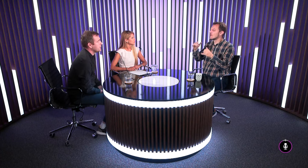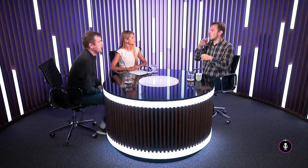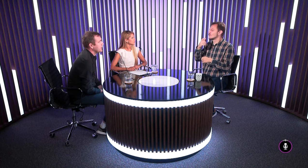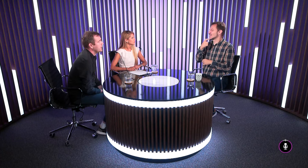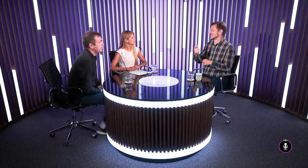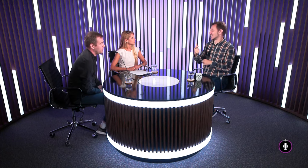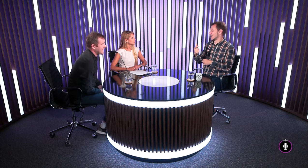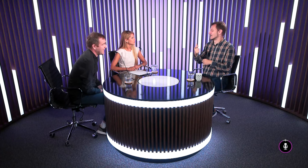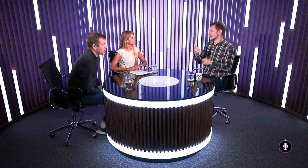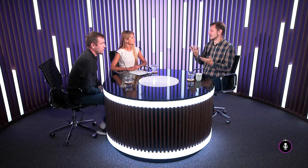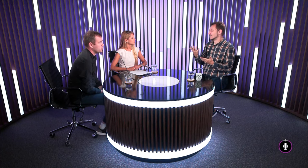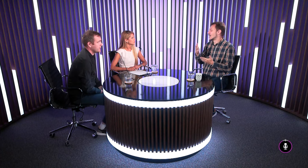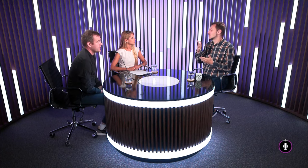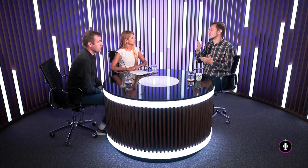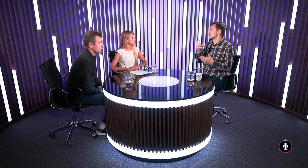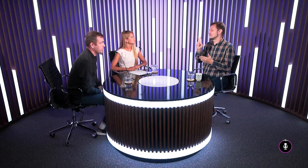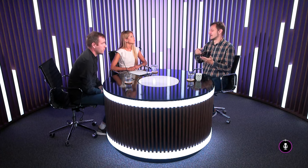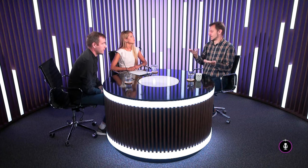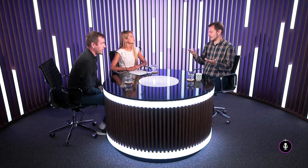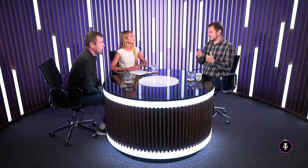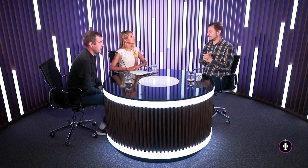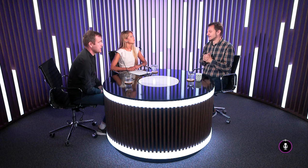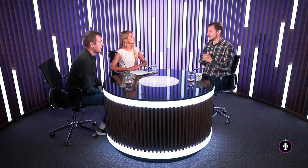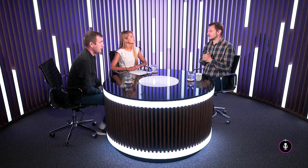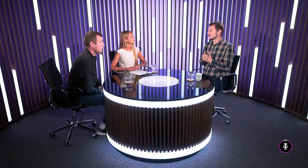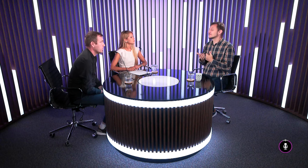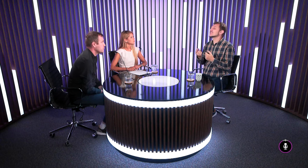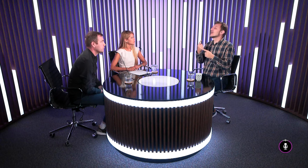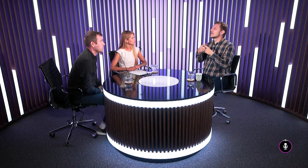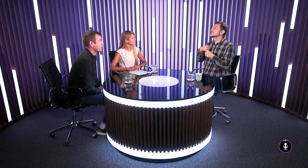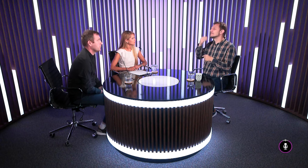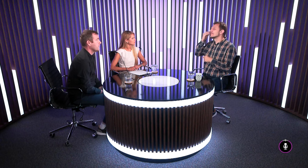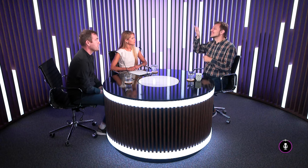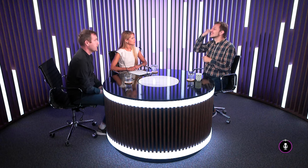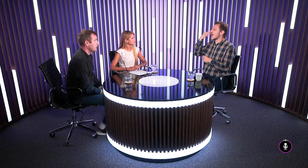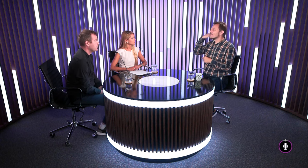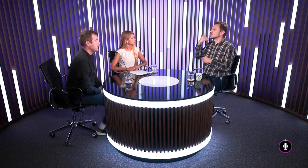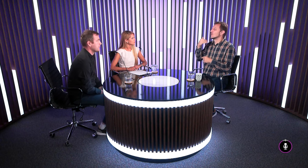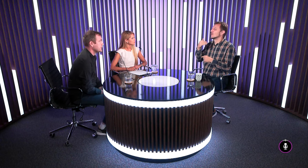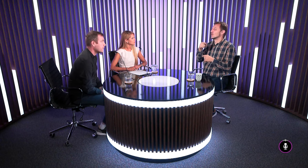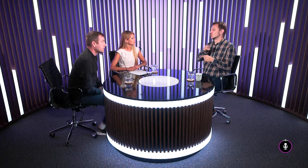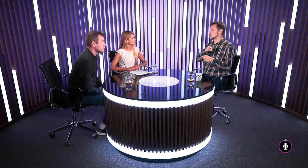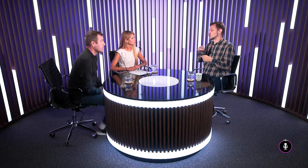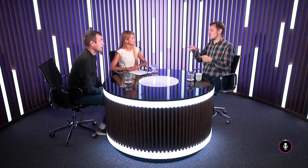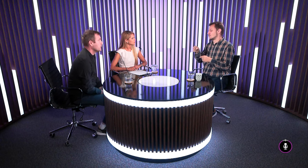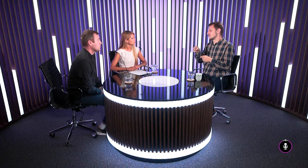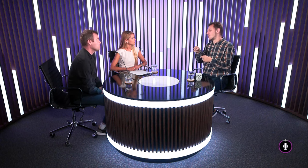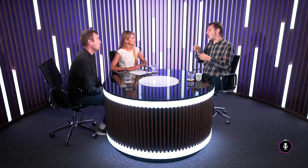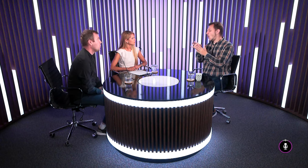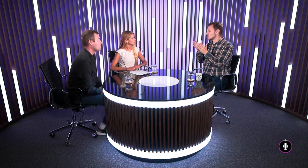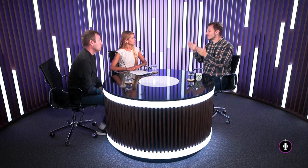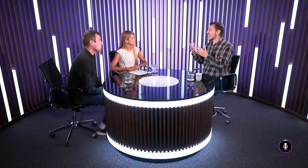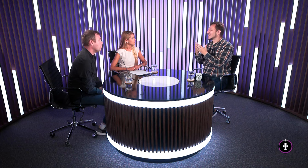posunky bol taký názor, že môže brstiť rozvoj hovoreného jazyka, alebo reči, ale to nie je pravda. Pamätám si dávnejšie,